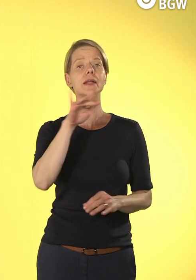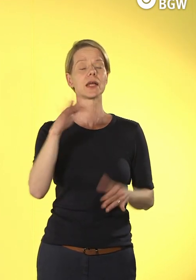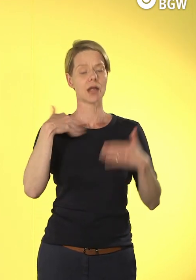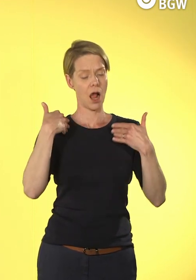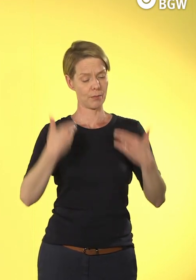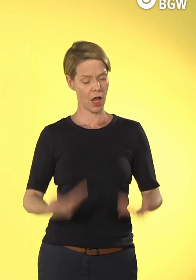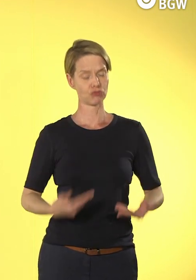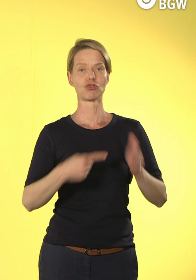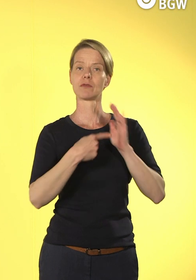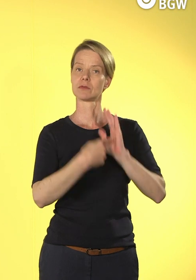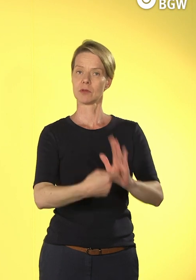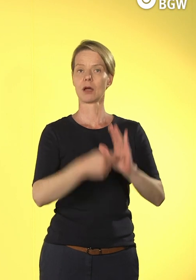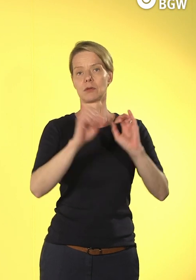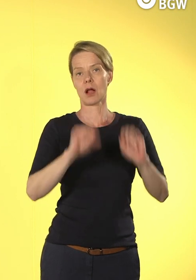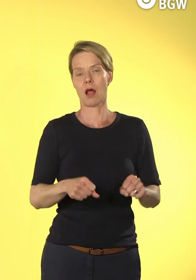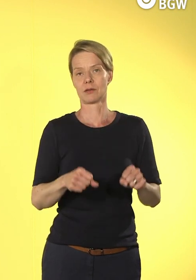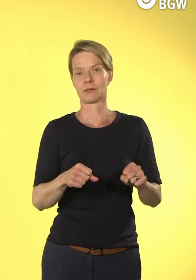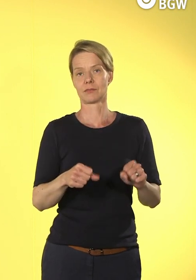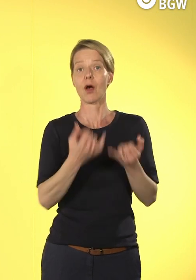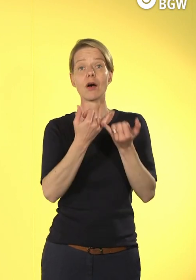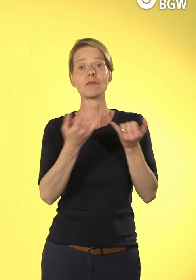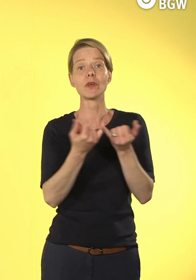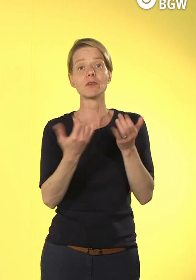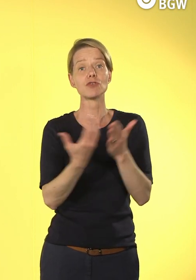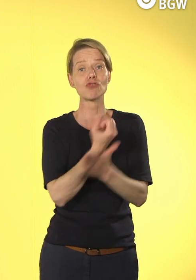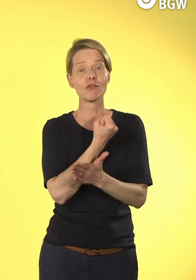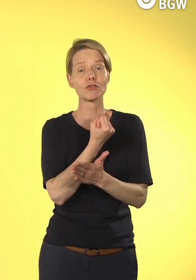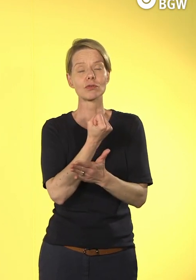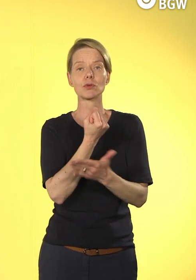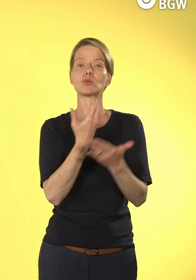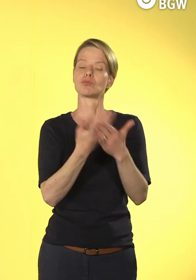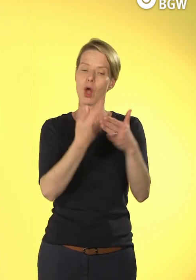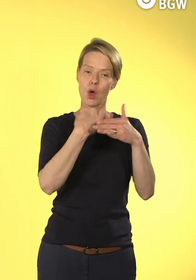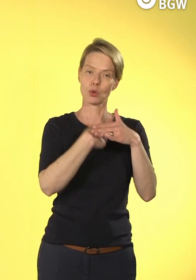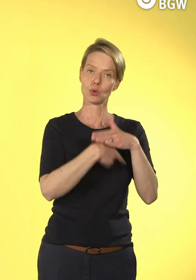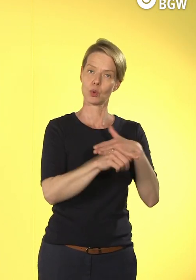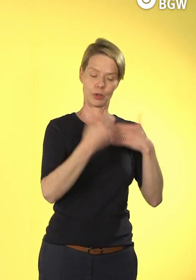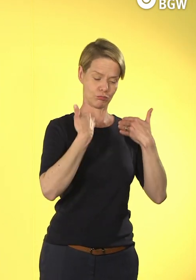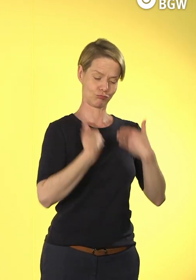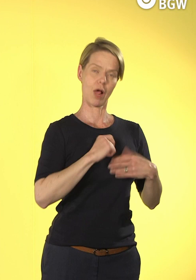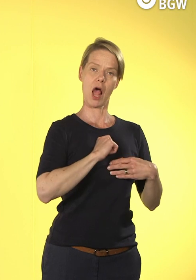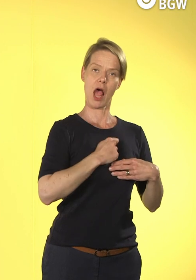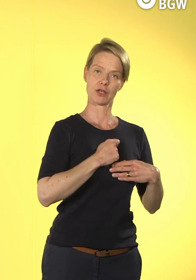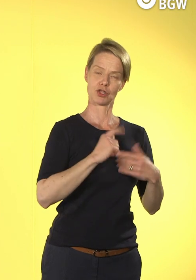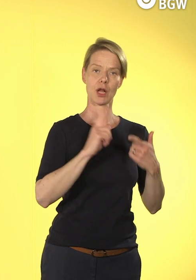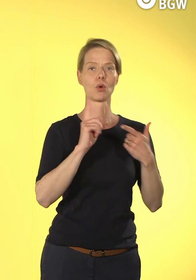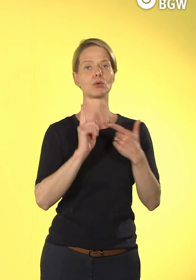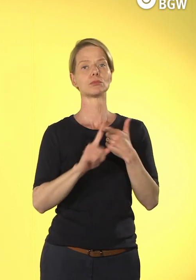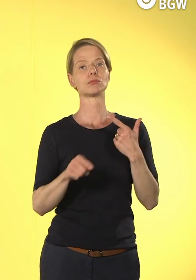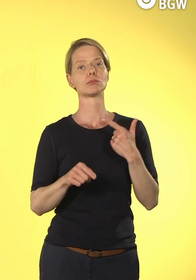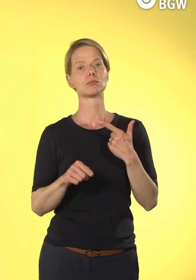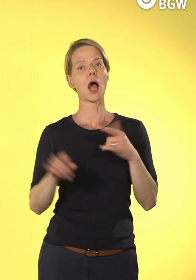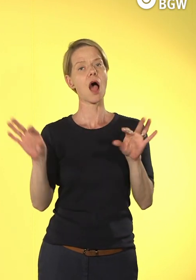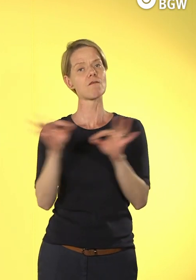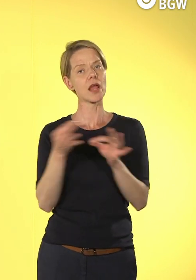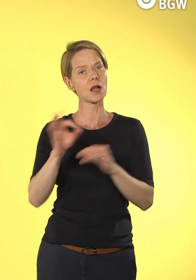zeigen. Und das herzustellen, geht auch wieder auf verschiedene Arten. Wir können am Mindset arbeiten, am Skillset, am Toolset. Am Ende muss es